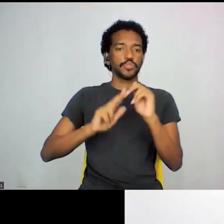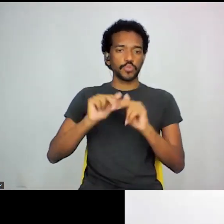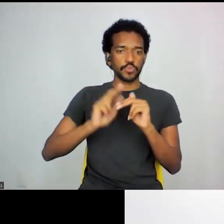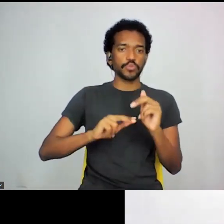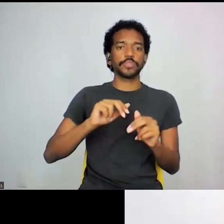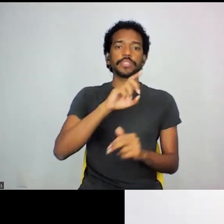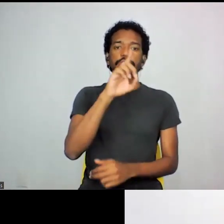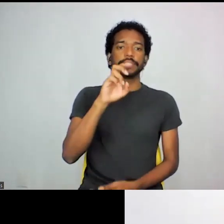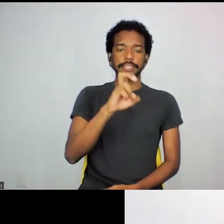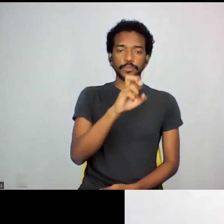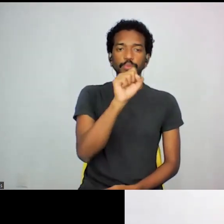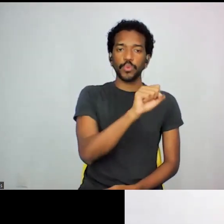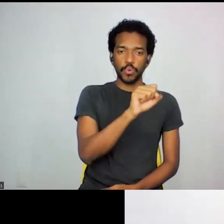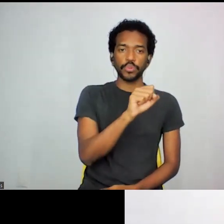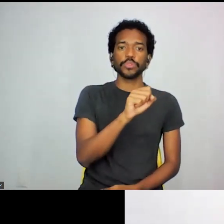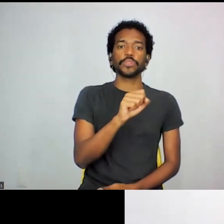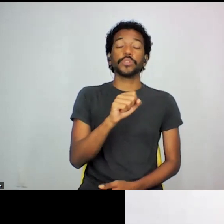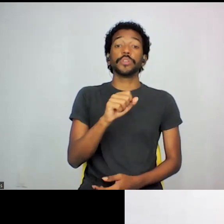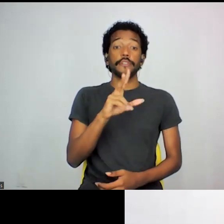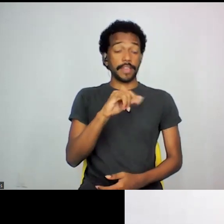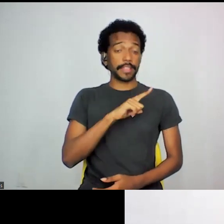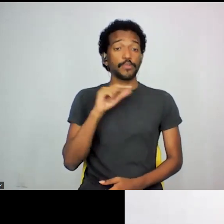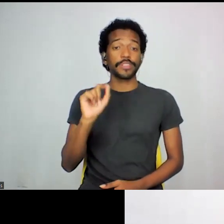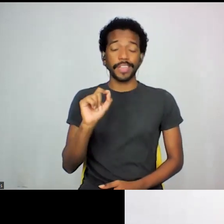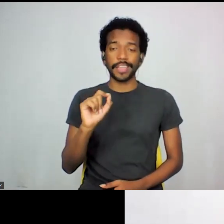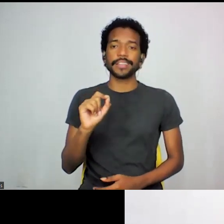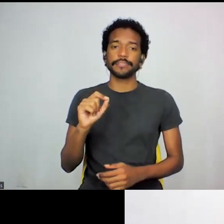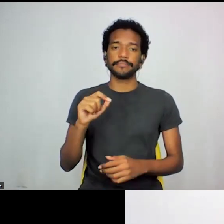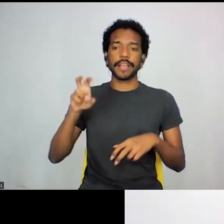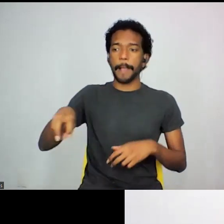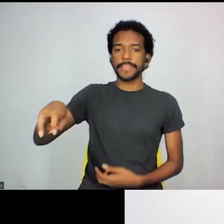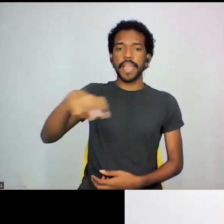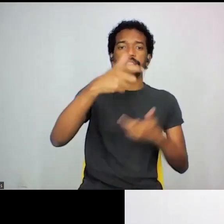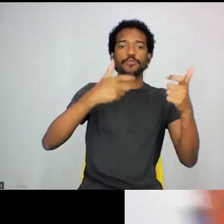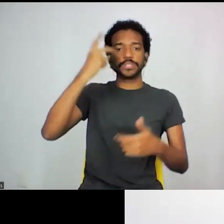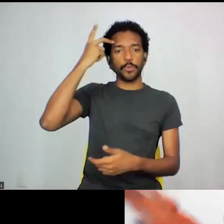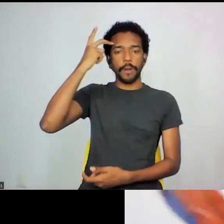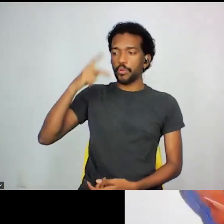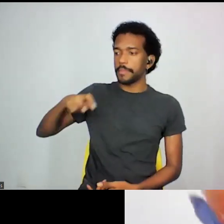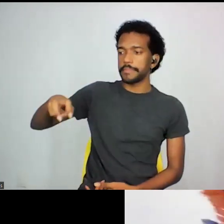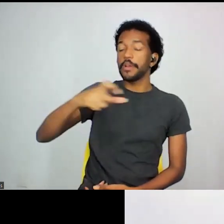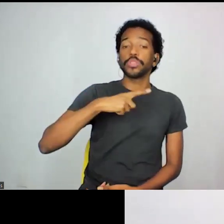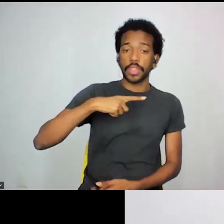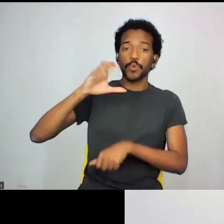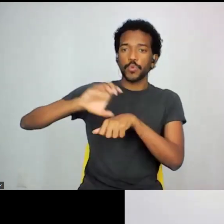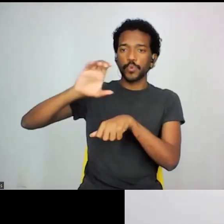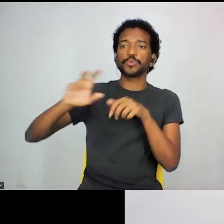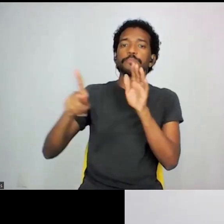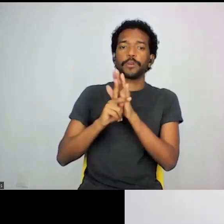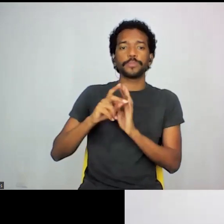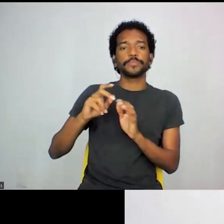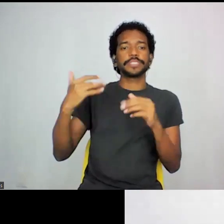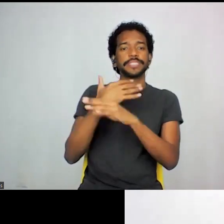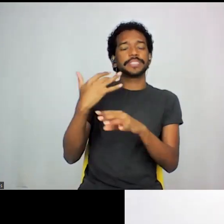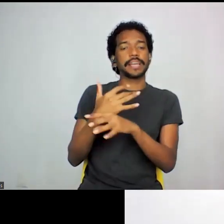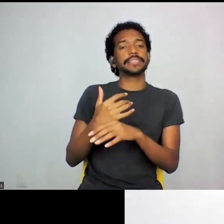Instituto Tebas, nós vamos fazer uma caminhada pela São Paulo, eu tenho um curso sobre a cidade de São Paulo, ele tem mais de 20 anos,